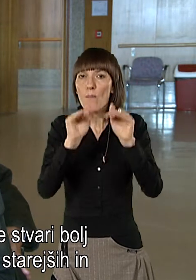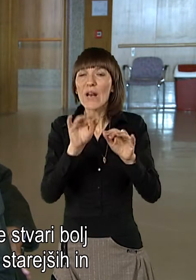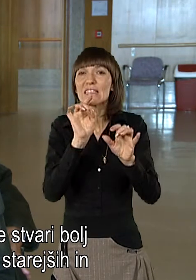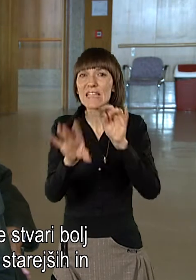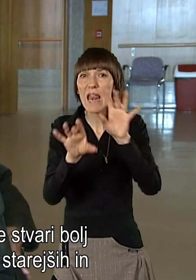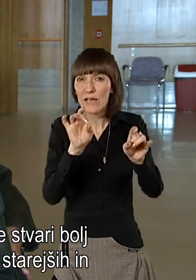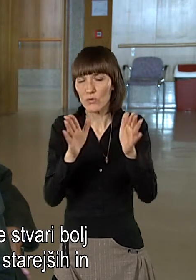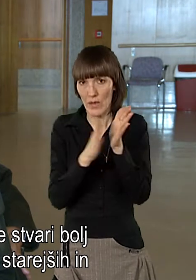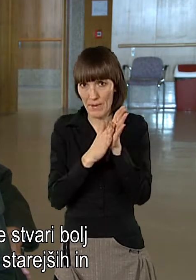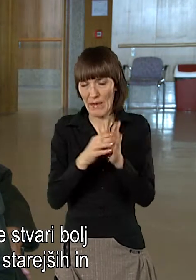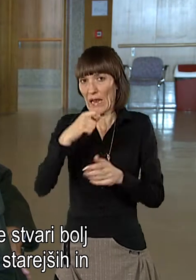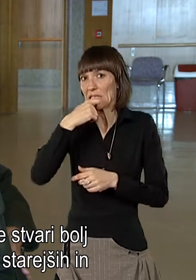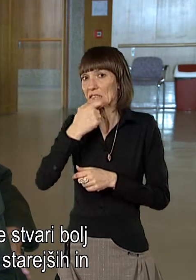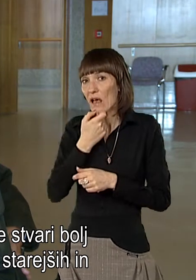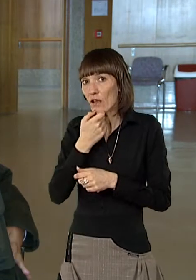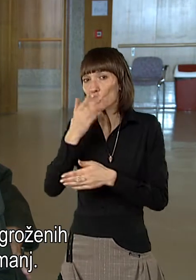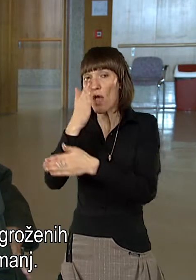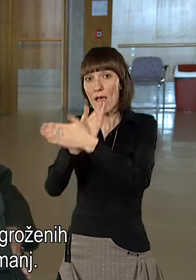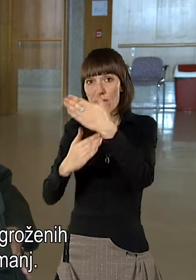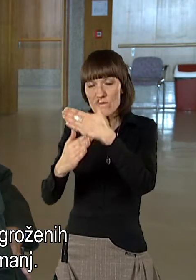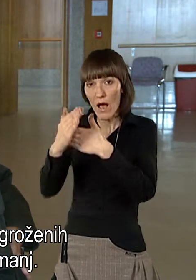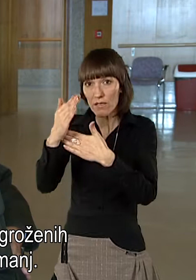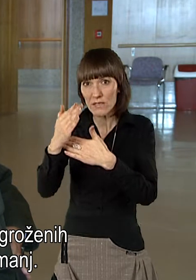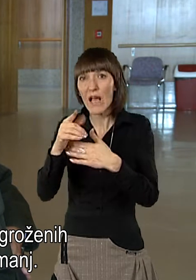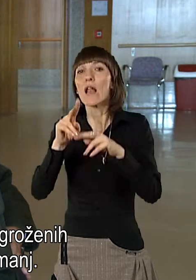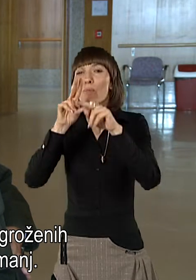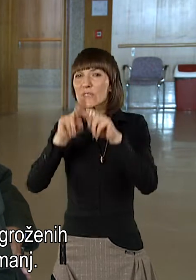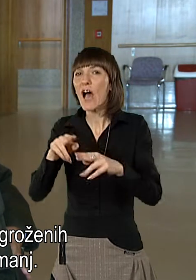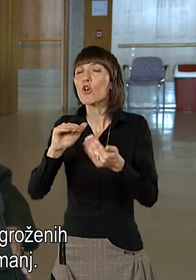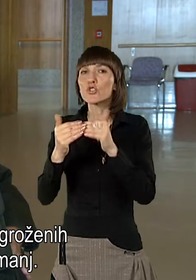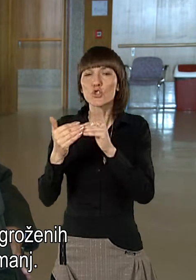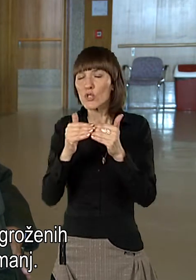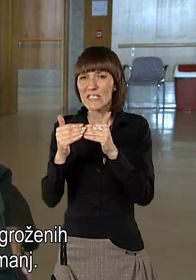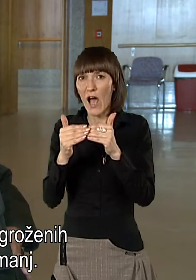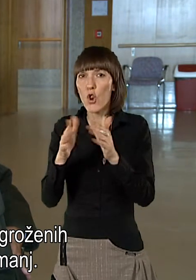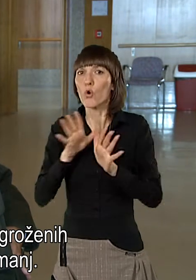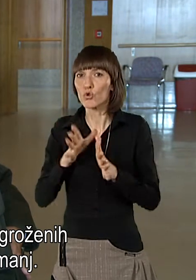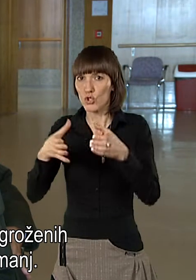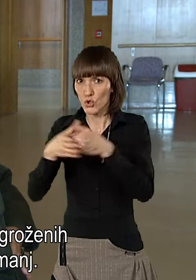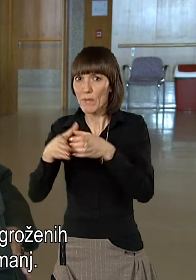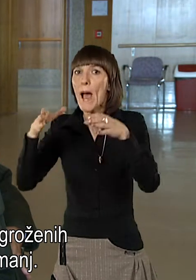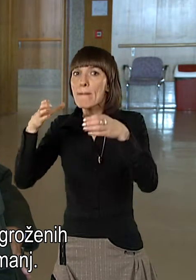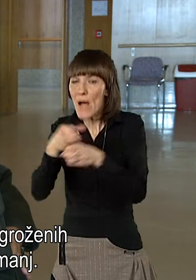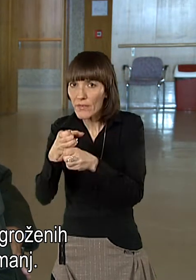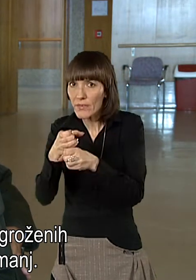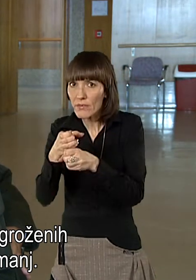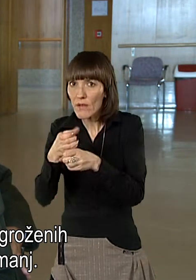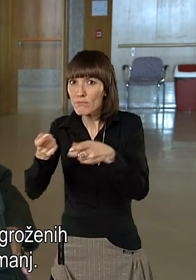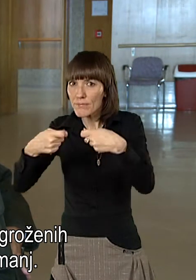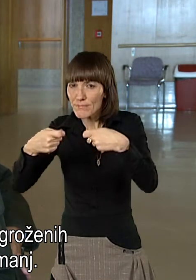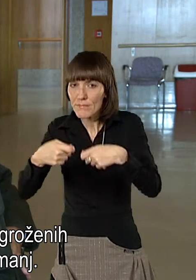recimo pri validih in starejših ljudjeh in drugih socijalno ogroženih, skupinah pa manj.